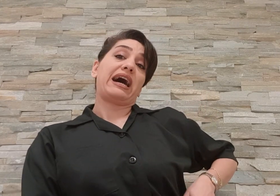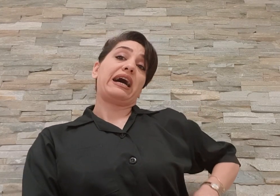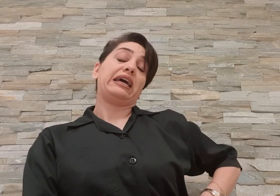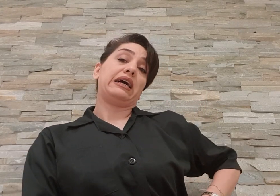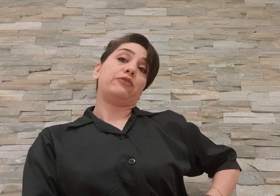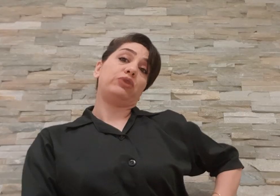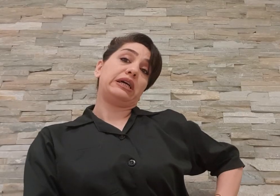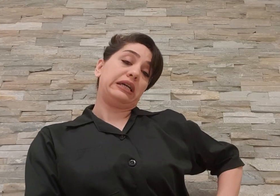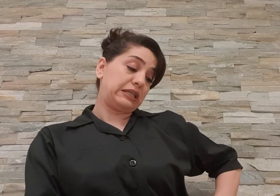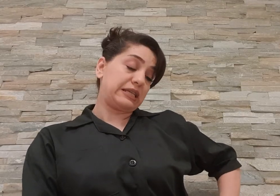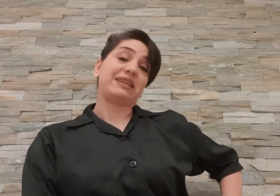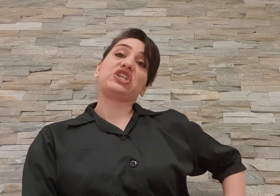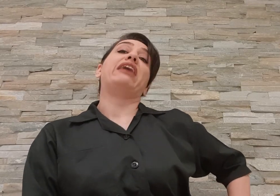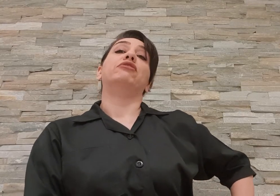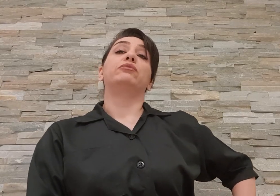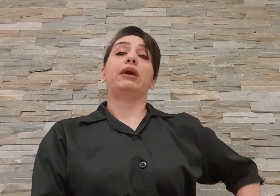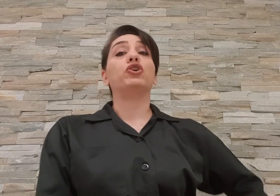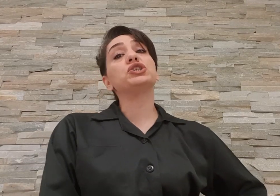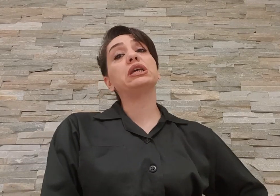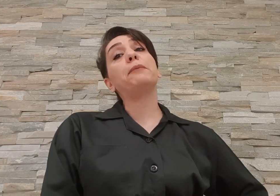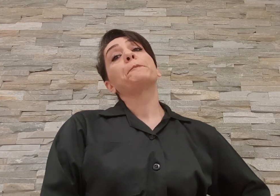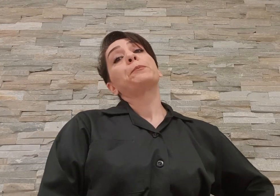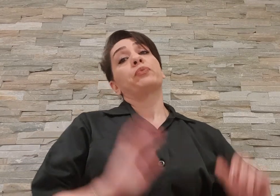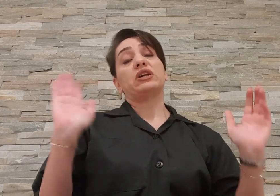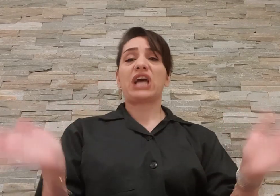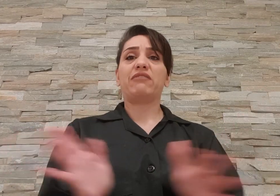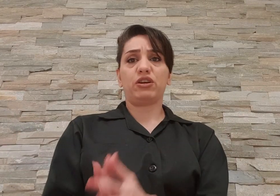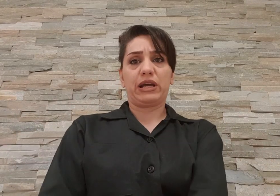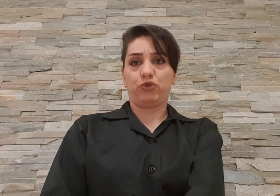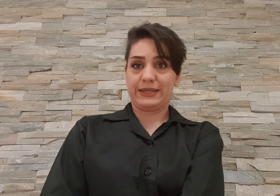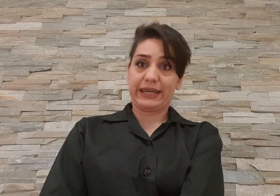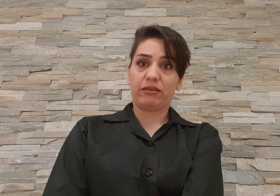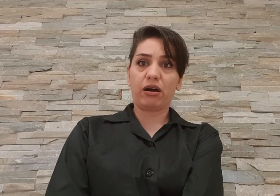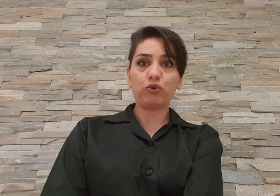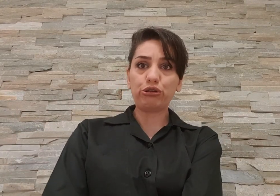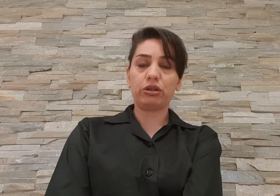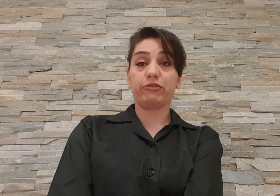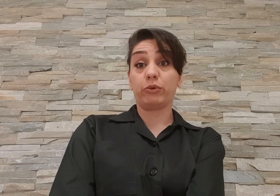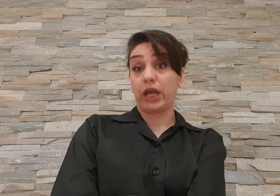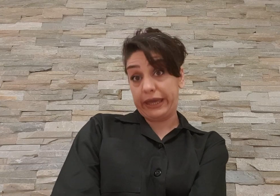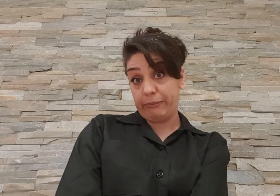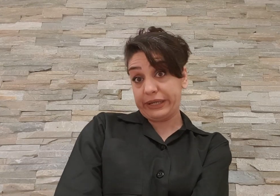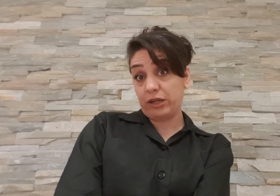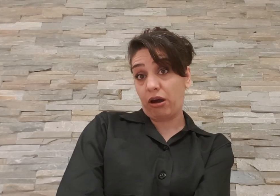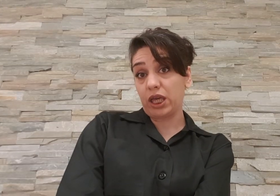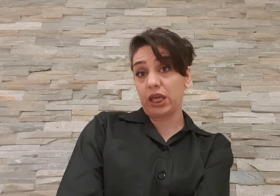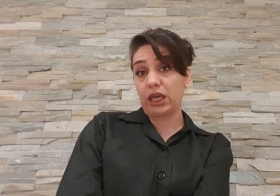روی این قسمت شلوارمونم داشتیم شلوار ها بودم توی زندان اون یونیفورم های امریکایی